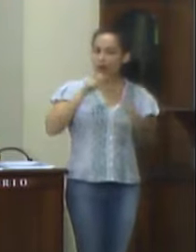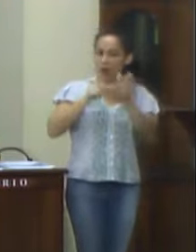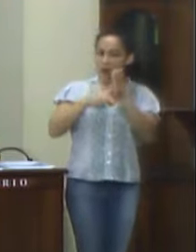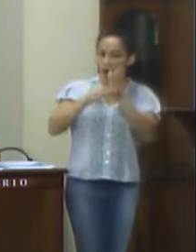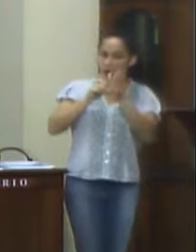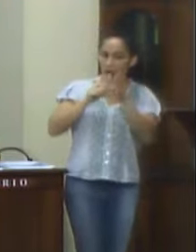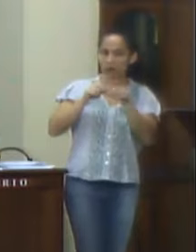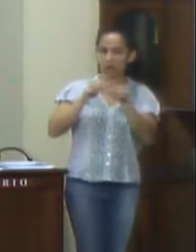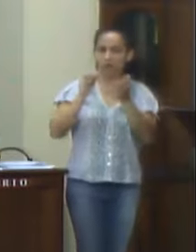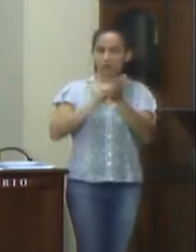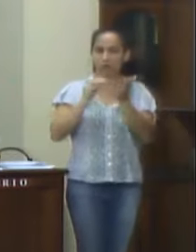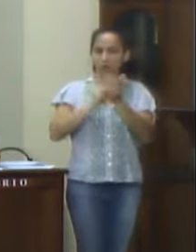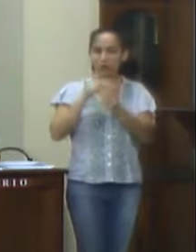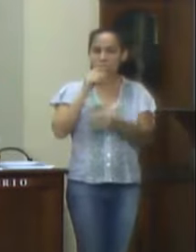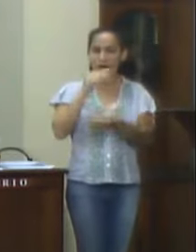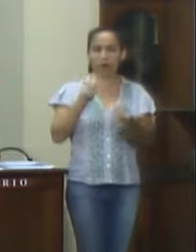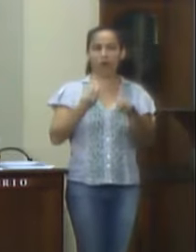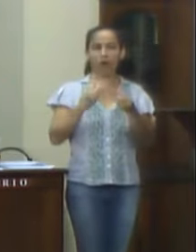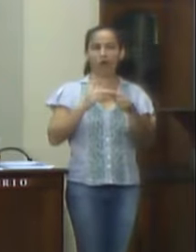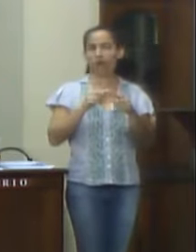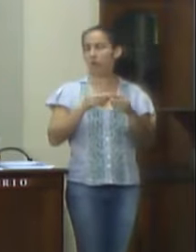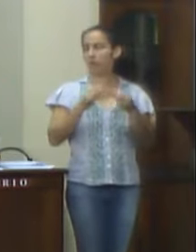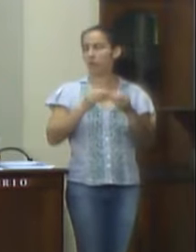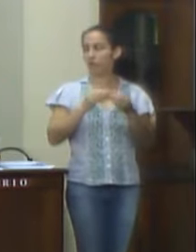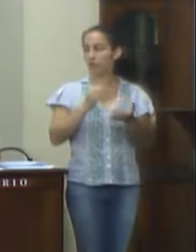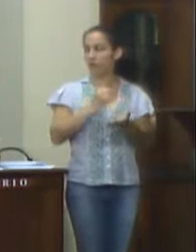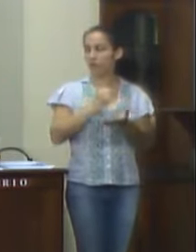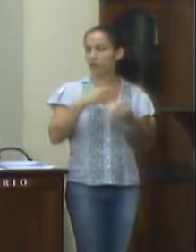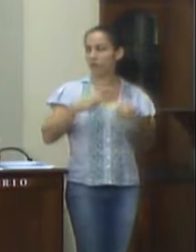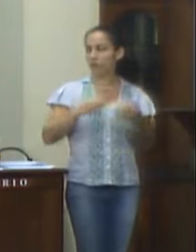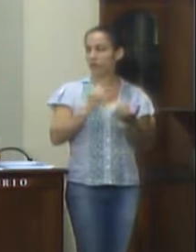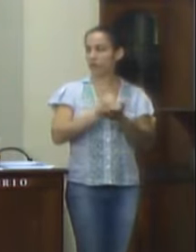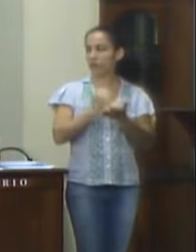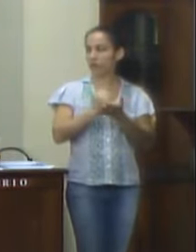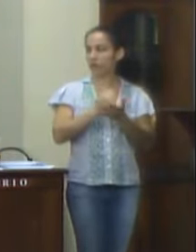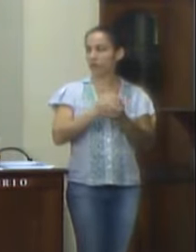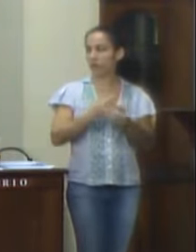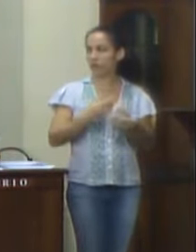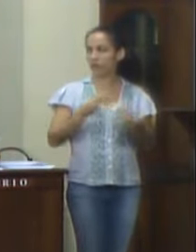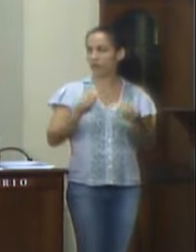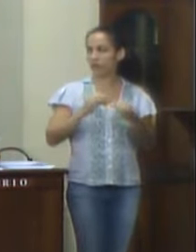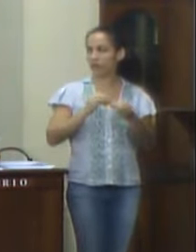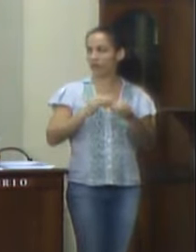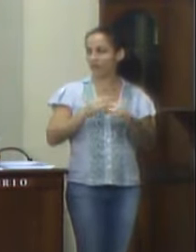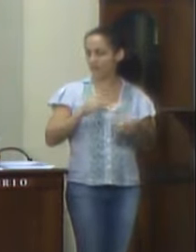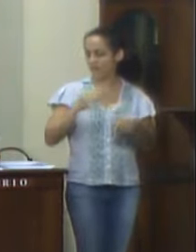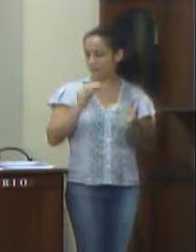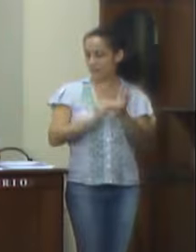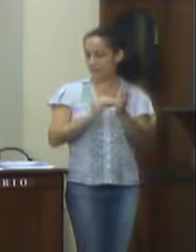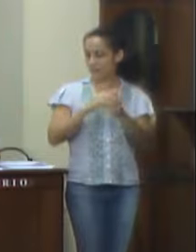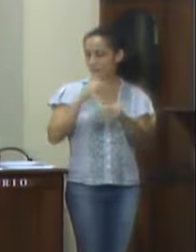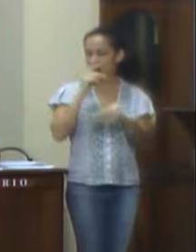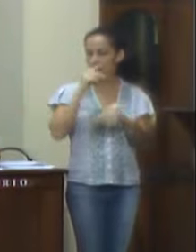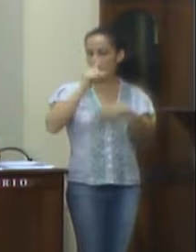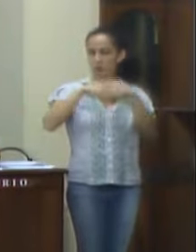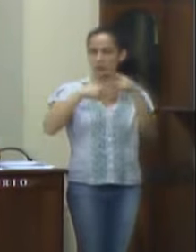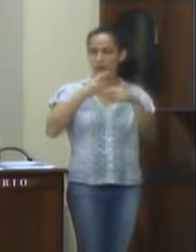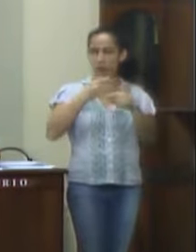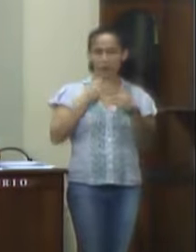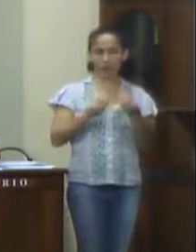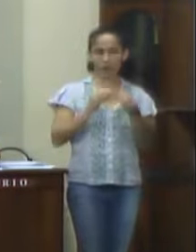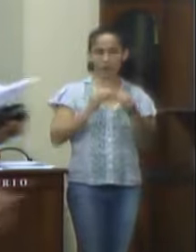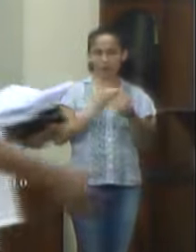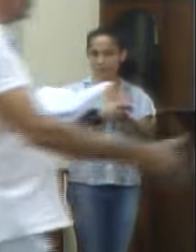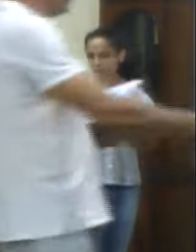que dificilmente emite uma nota comunicando à população que poderá vir a pautar a água mediante a necessidade